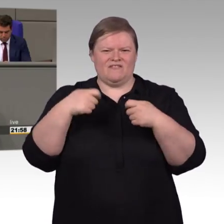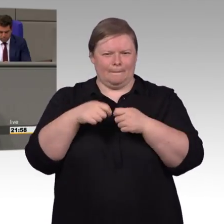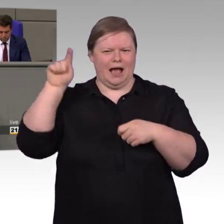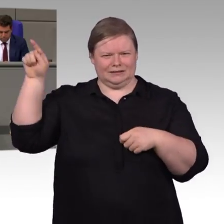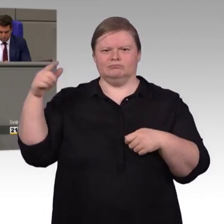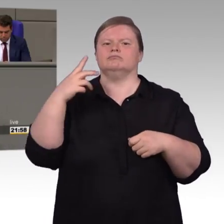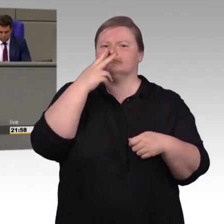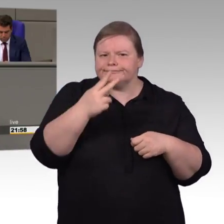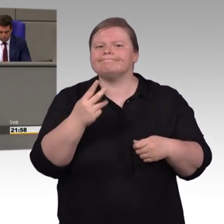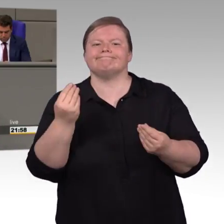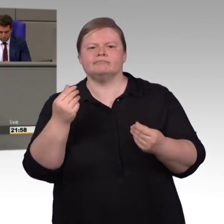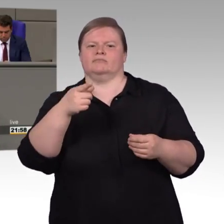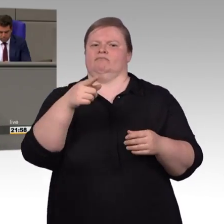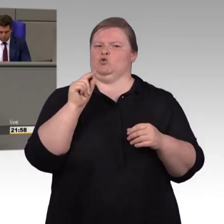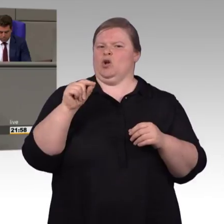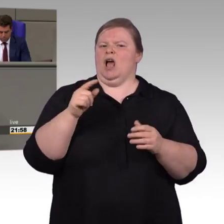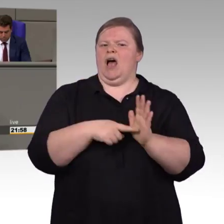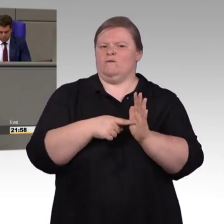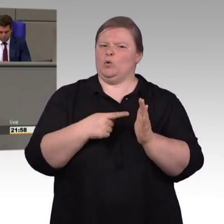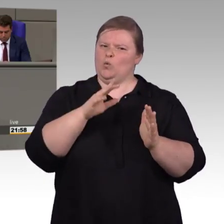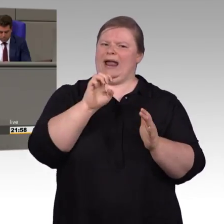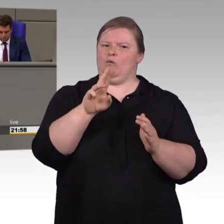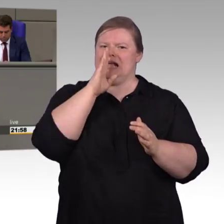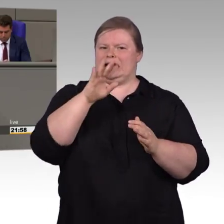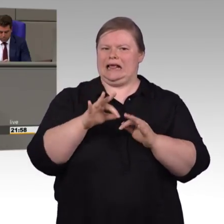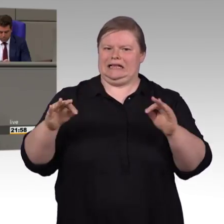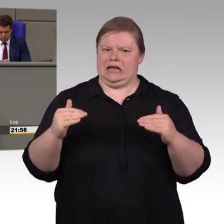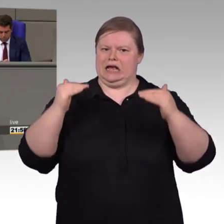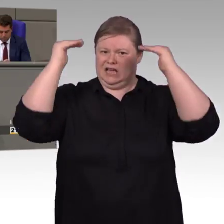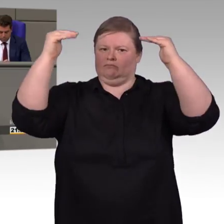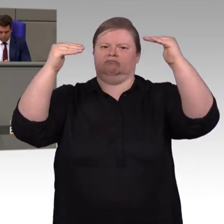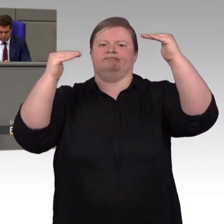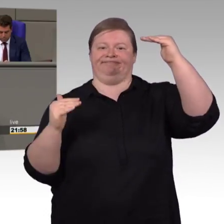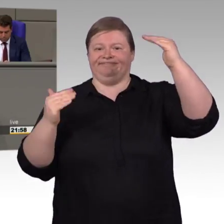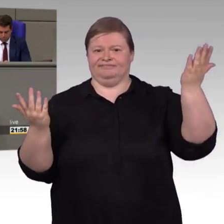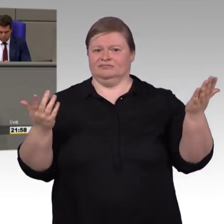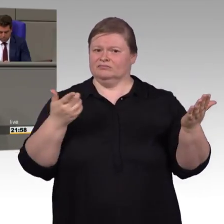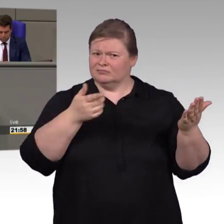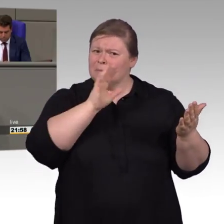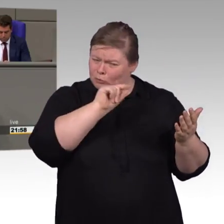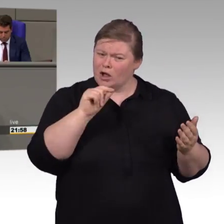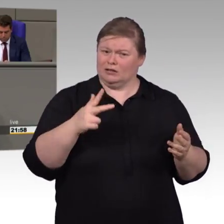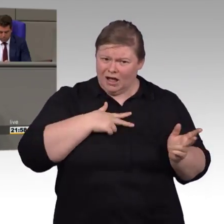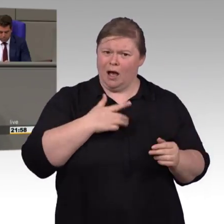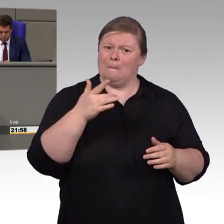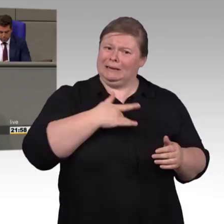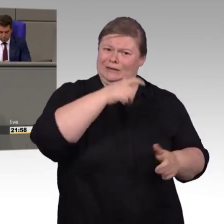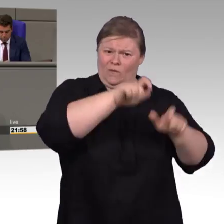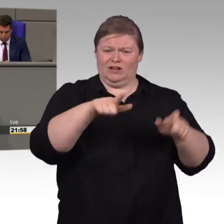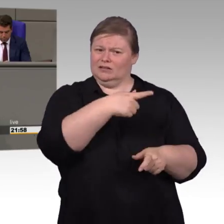beteiligt. Dies bewerten insbesondere die Verbände und Selbsthilfeorganisationen völlig anders. Eine Woche ist bei Weitem nicht ausreichend und auch